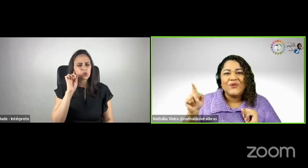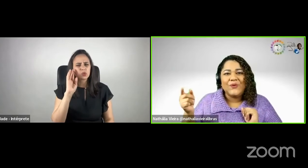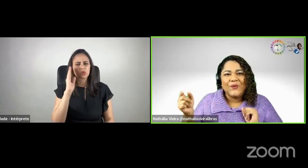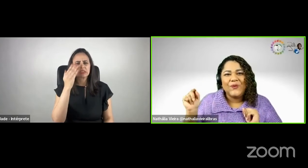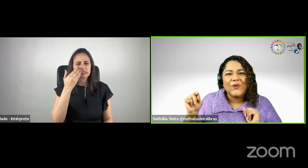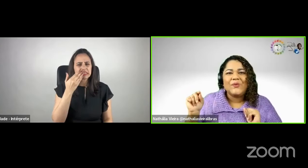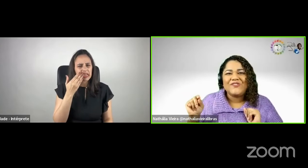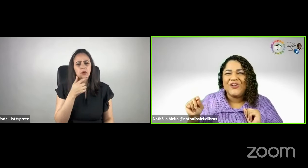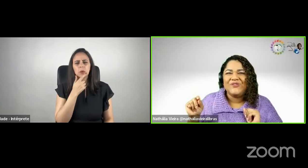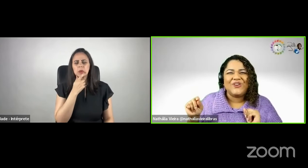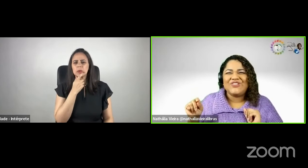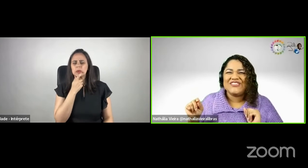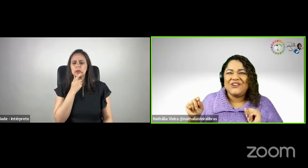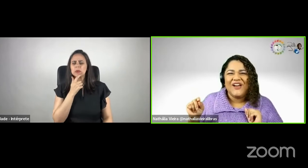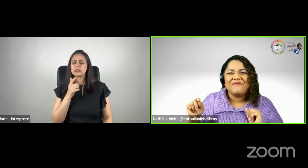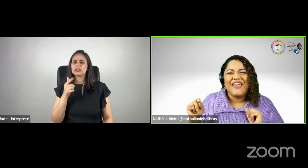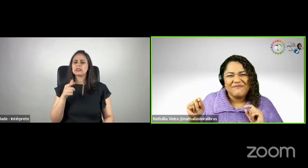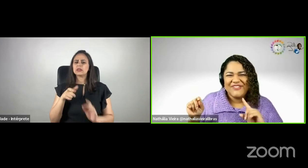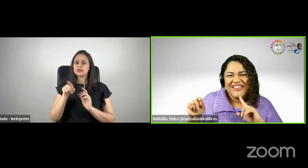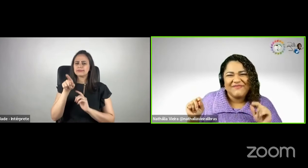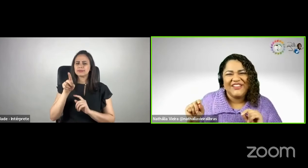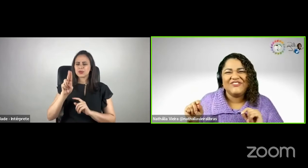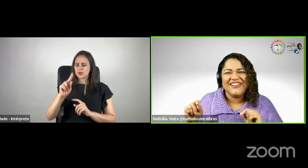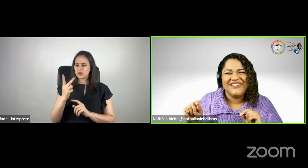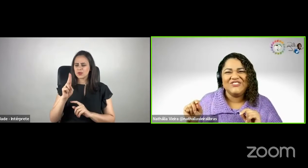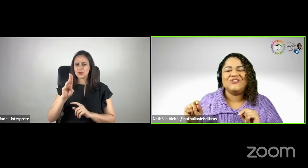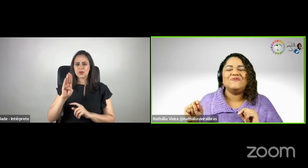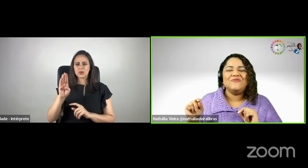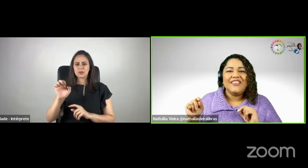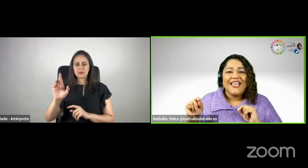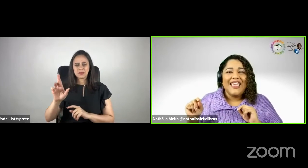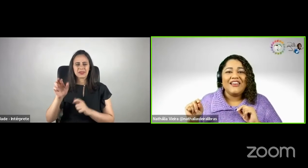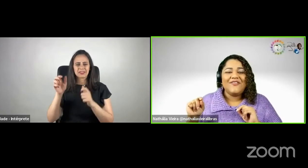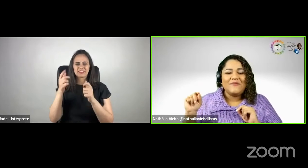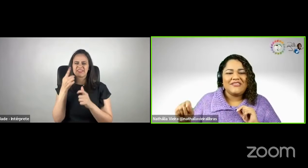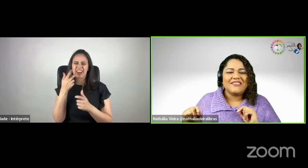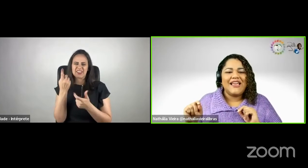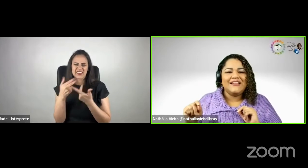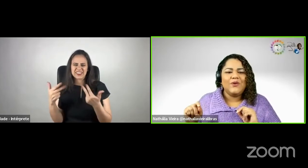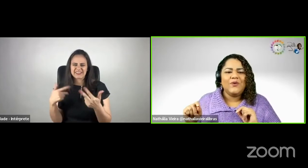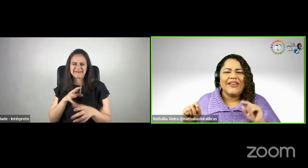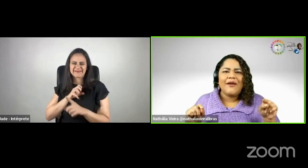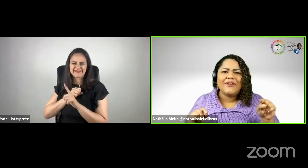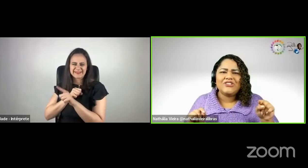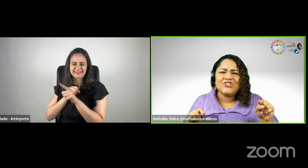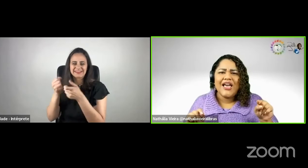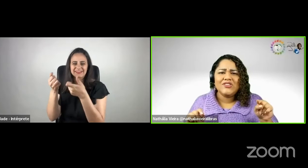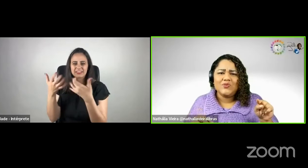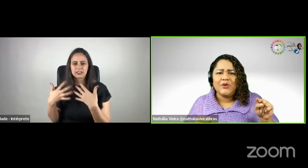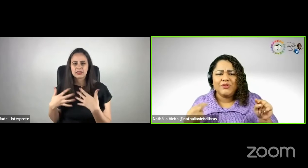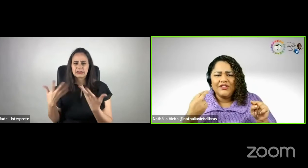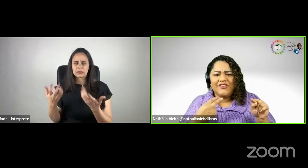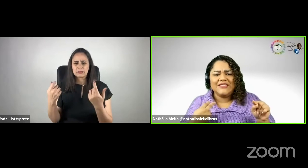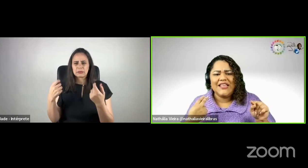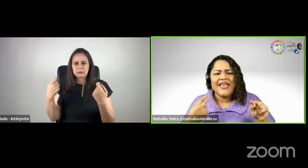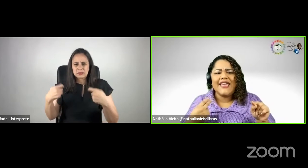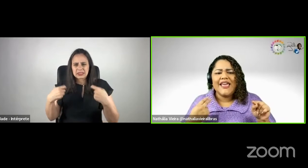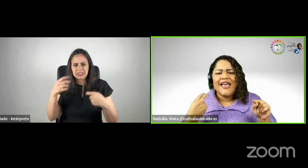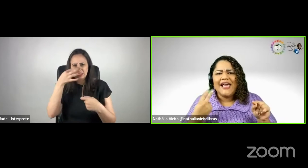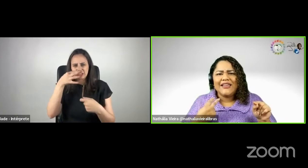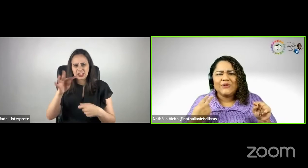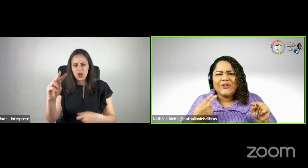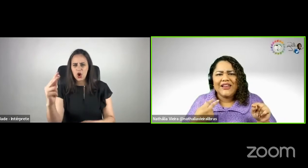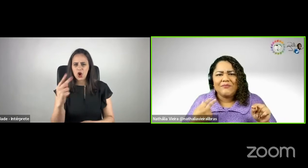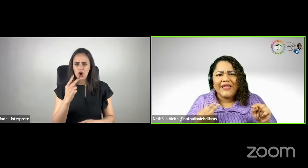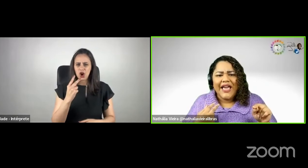E aí o Uber falou uma coisa que eu amei, porque me deu um gancho. Ele vai precisar, então, olhar para Jade para poder fazer